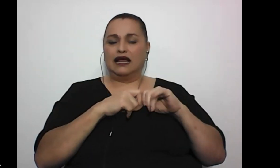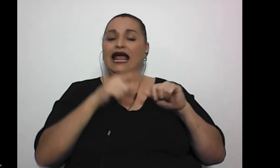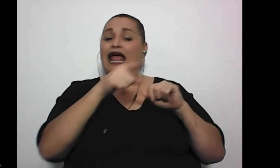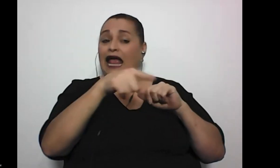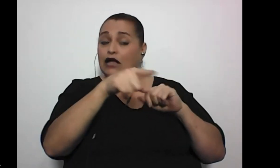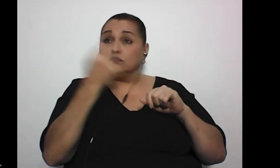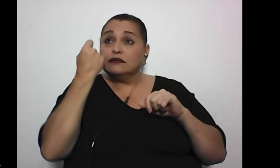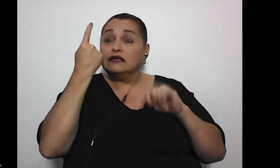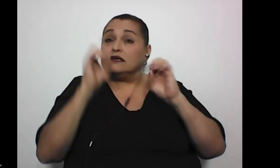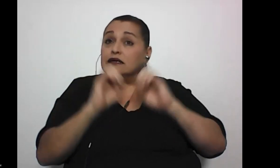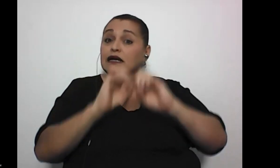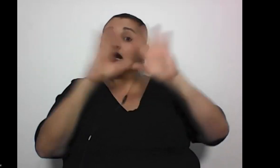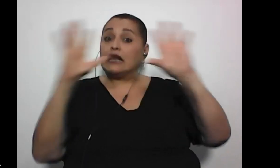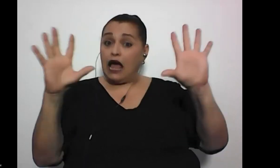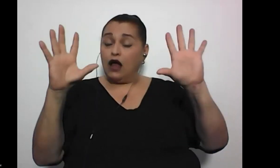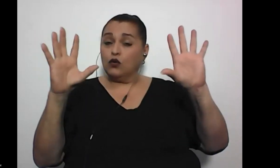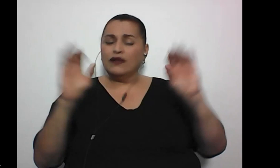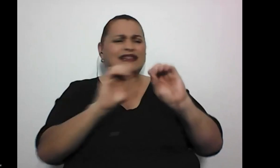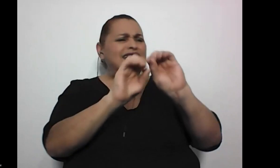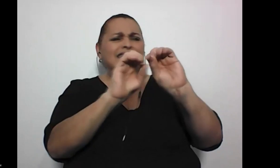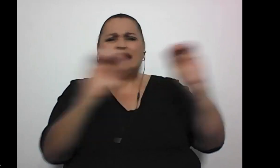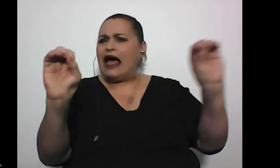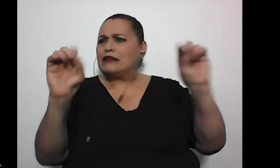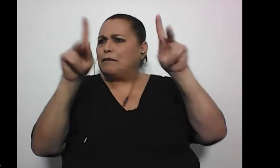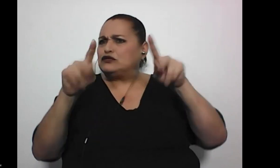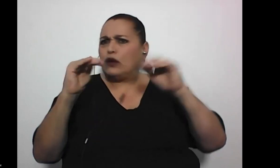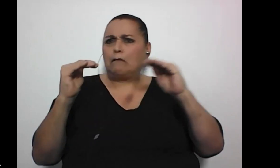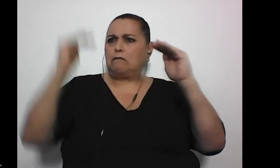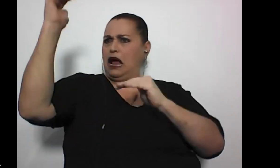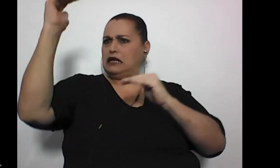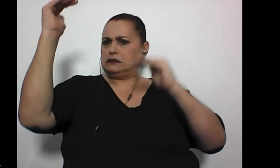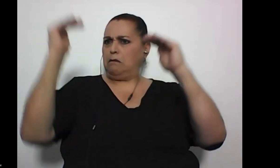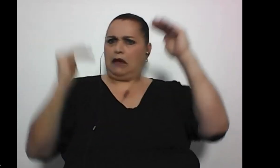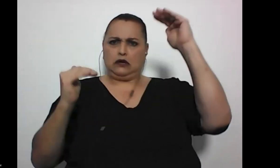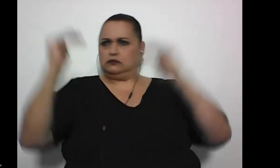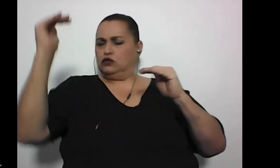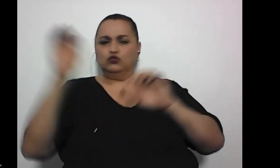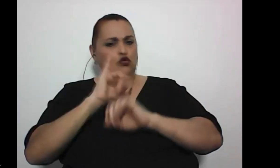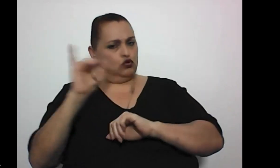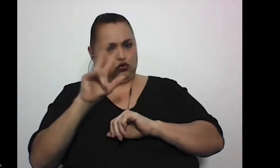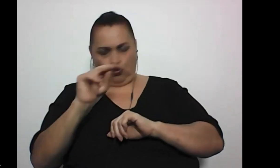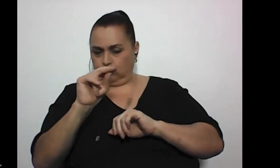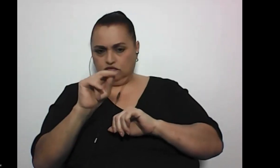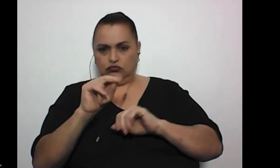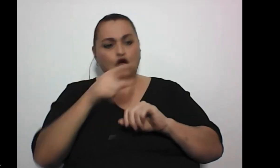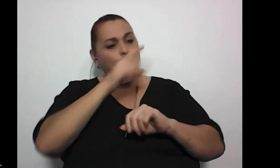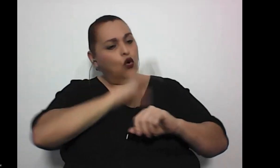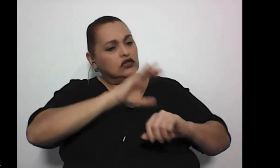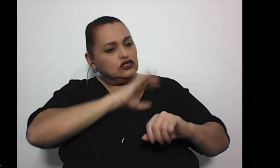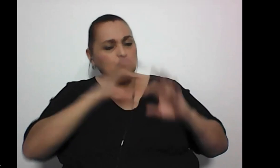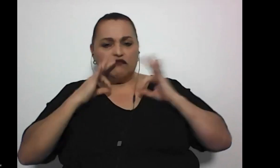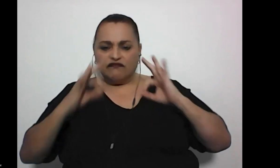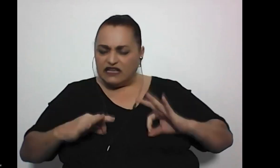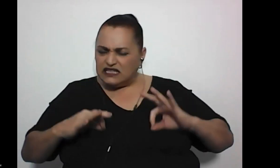claro, pues, que nadie es más que nadie y nadie menos que nadie, o sea, una condición física